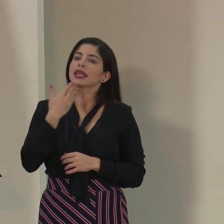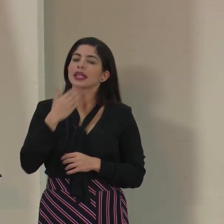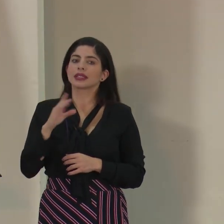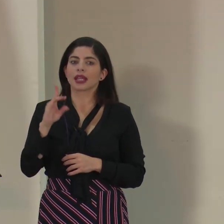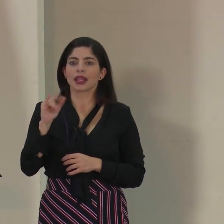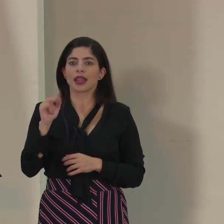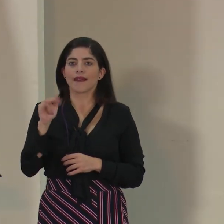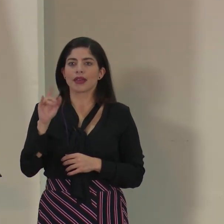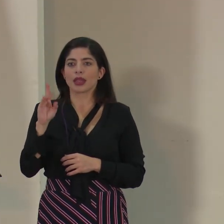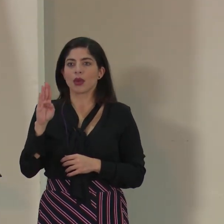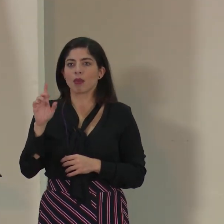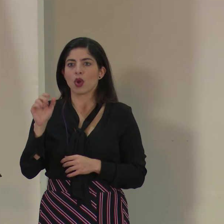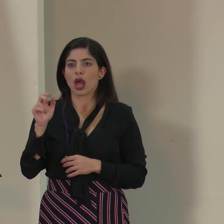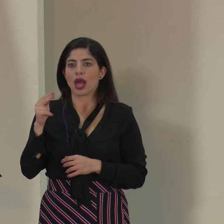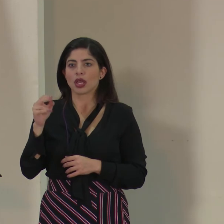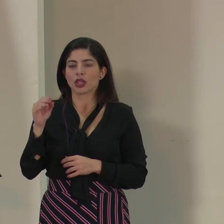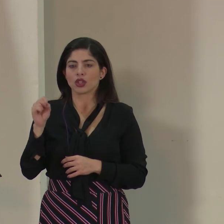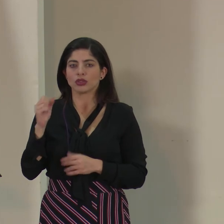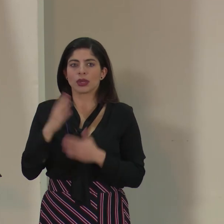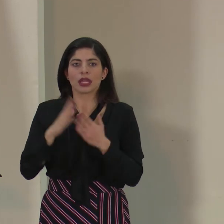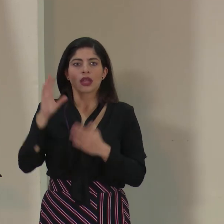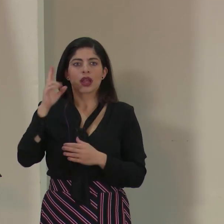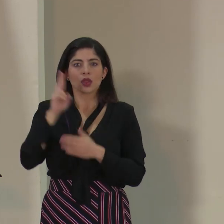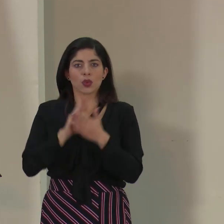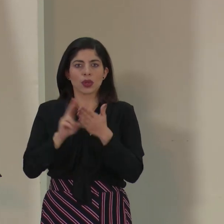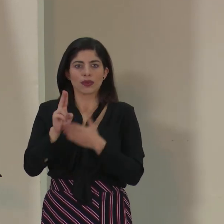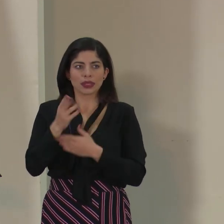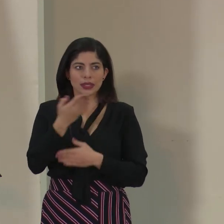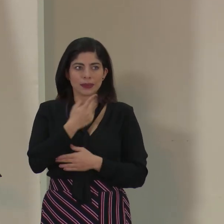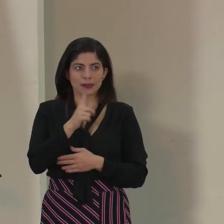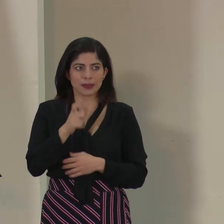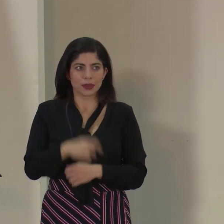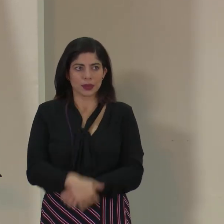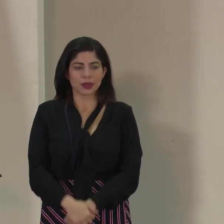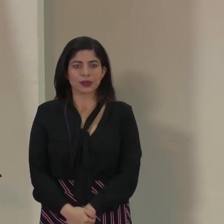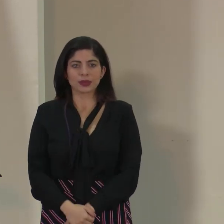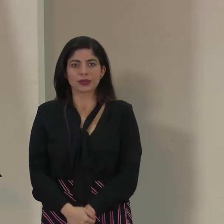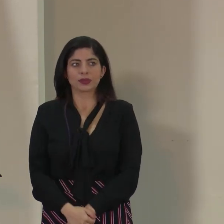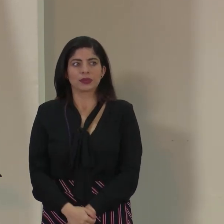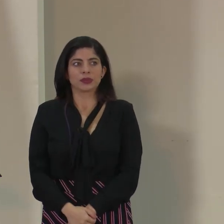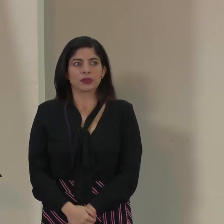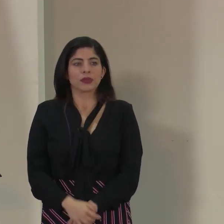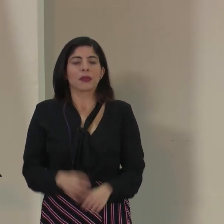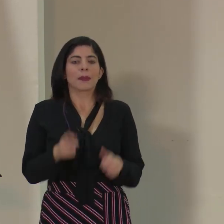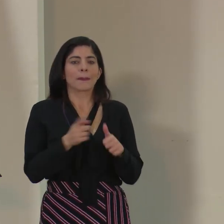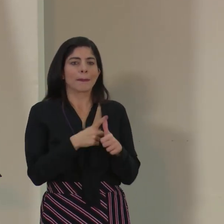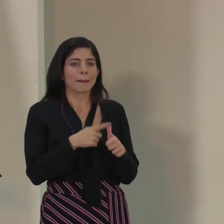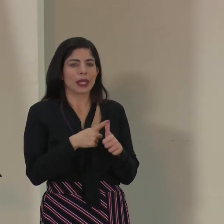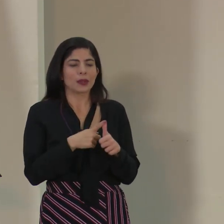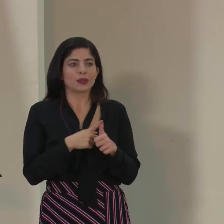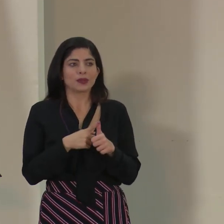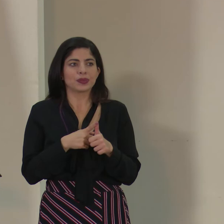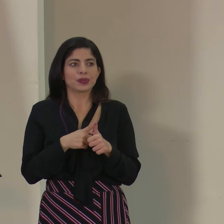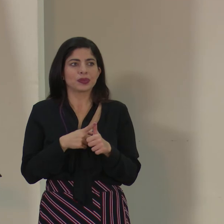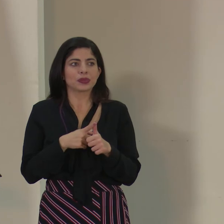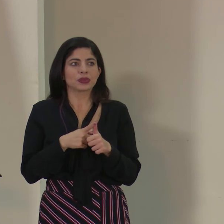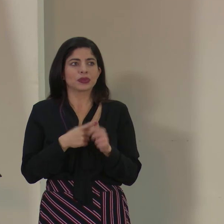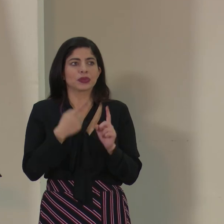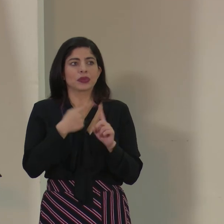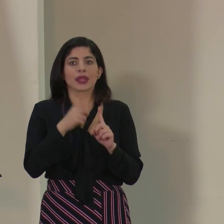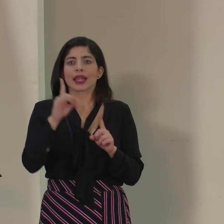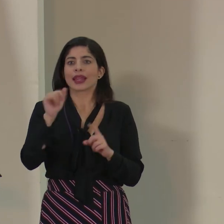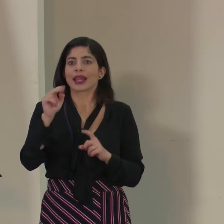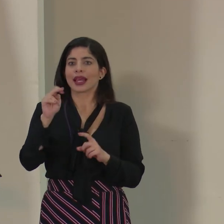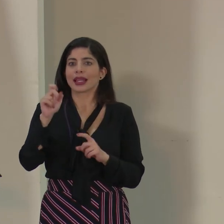David Bolaños, de Radio Universidad, su consulta. Sí, buenas. En primer lugar, a don